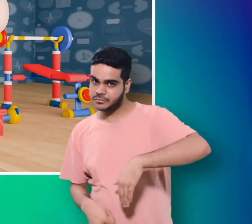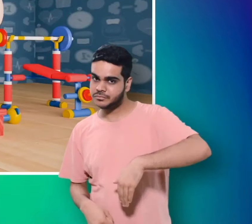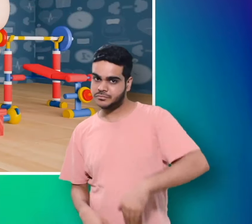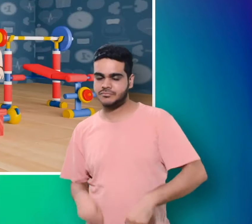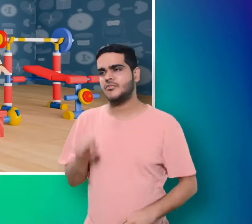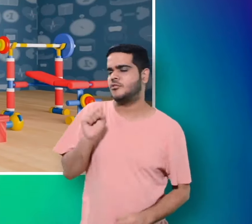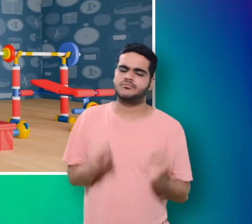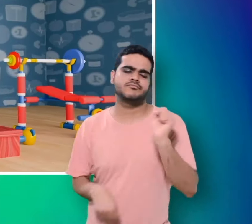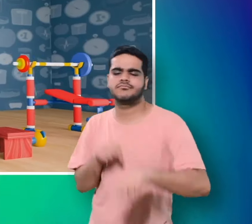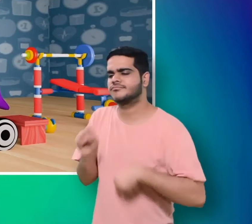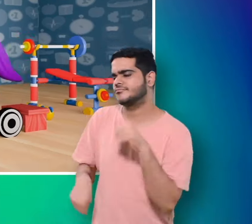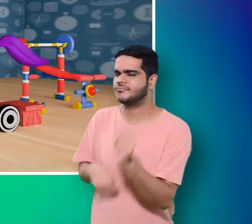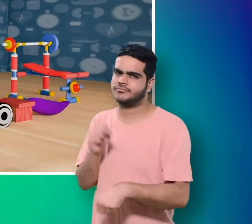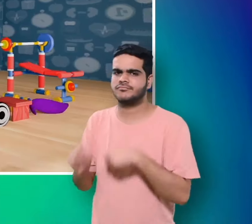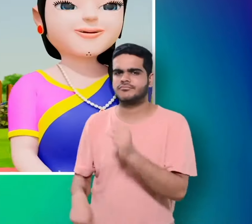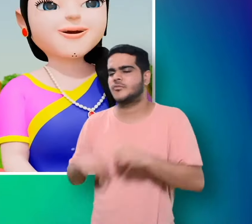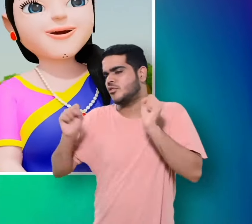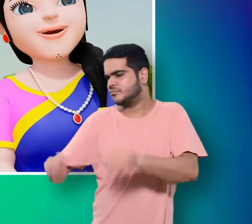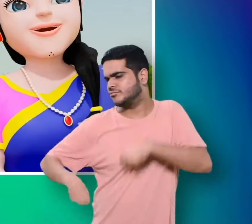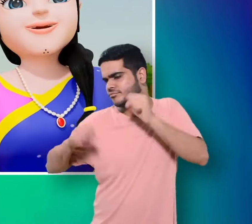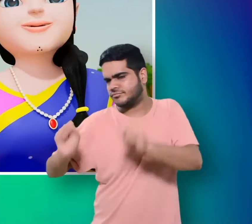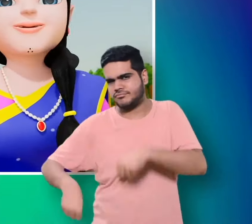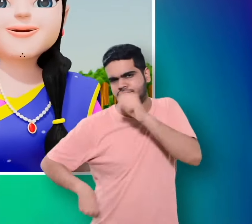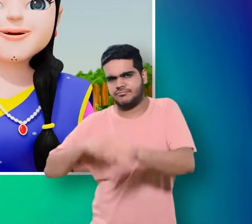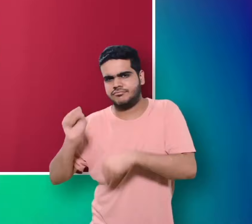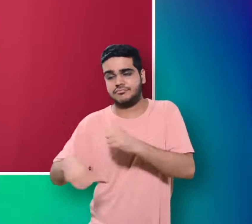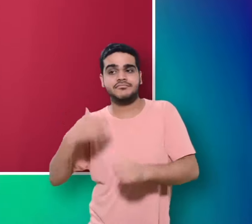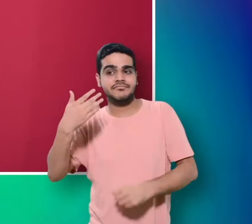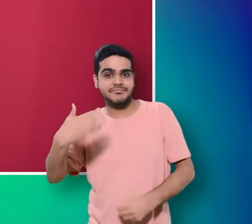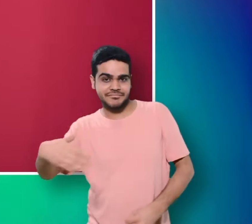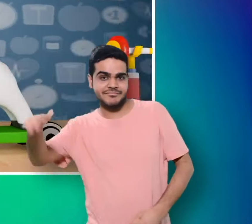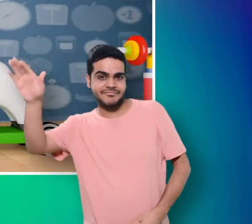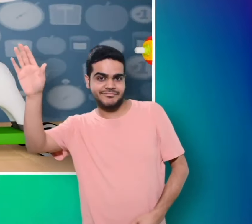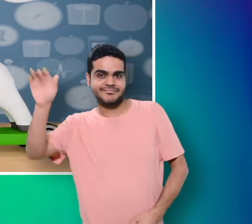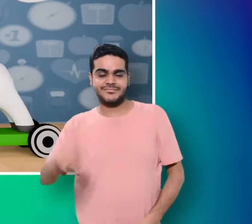अरबी है दाह चुड़ा के दोड़ा घोड़ा दुम उठा के दोड़ा